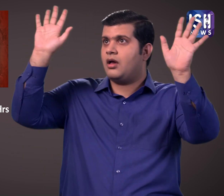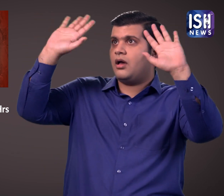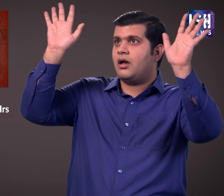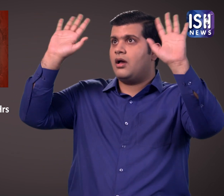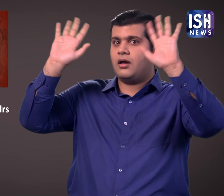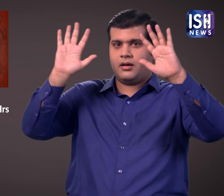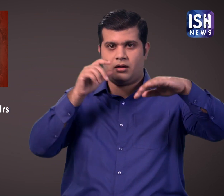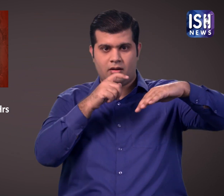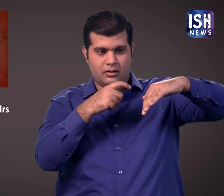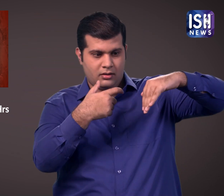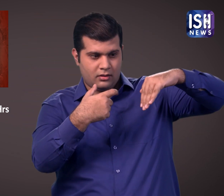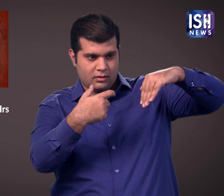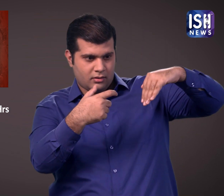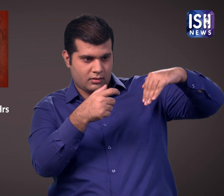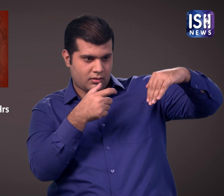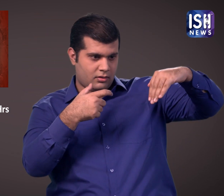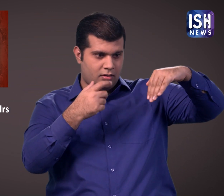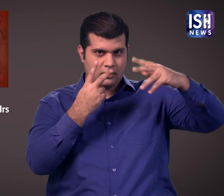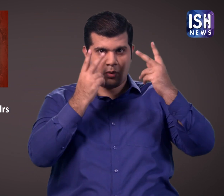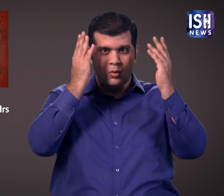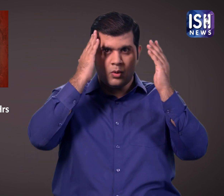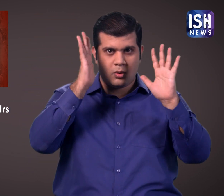के लिए किया जहां बाबू फसा हुआ था